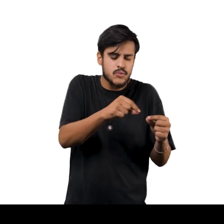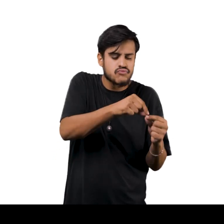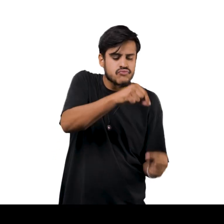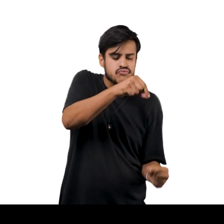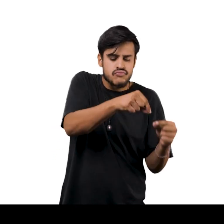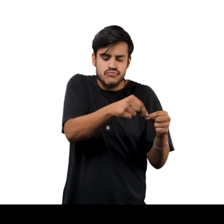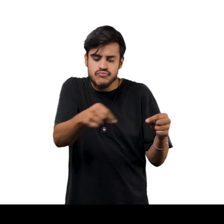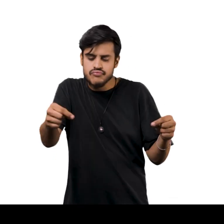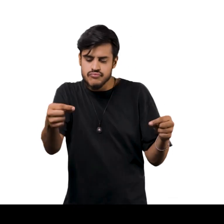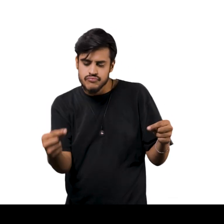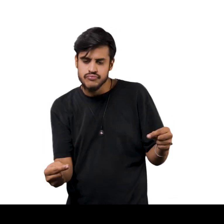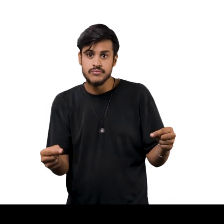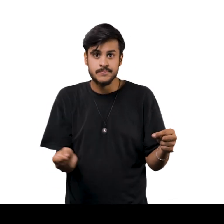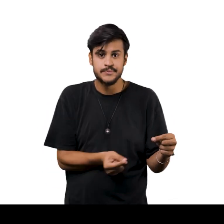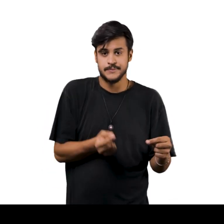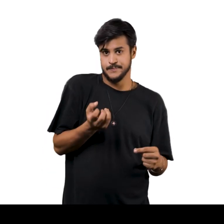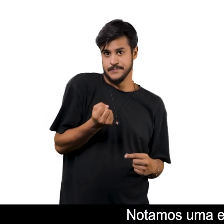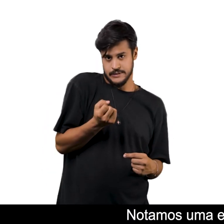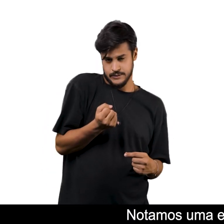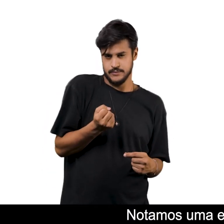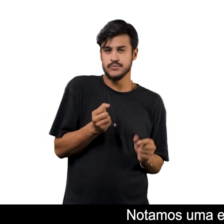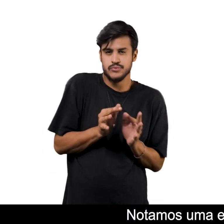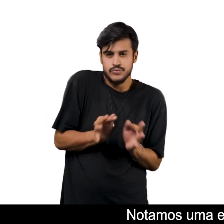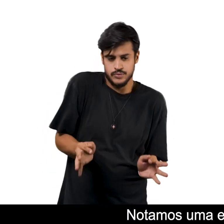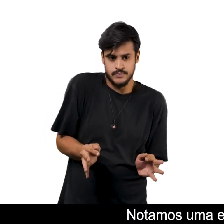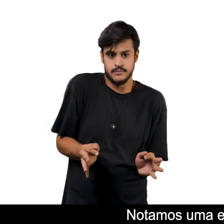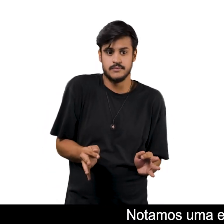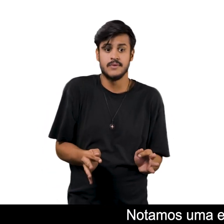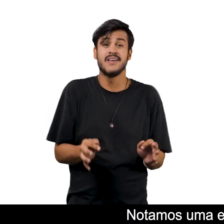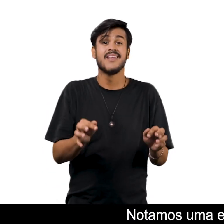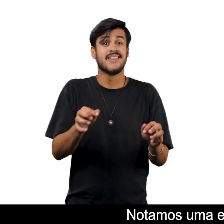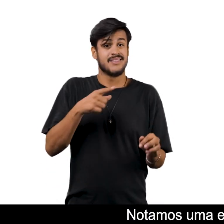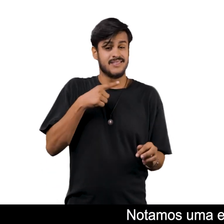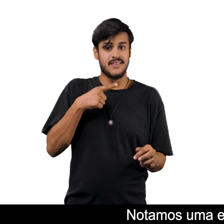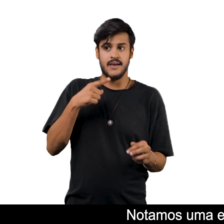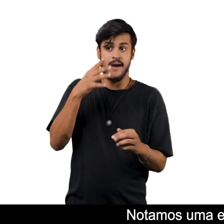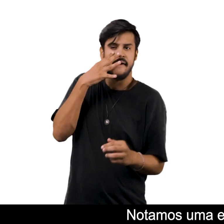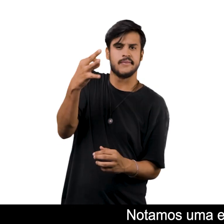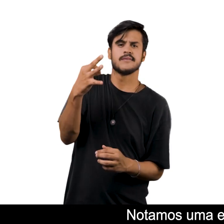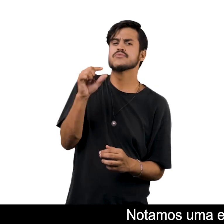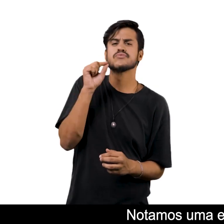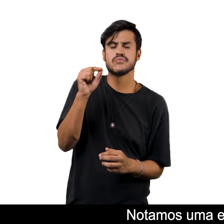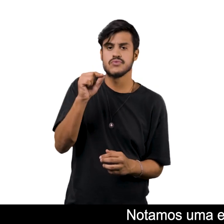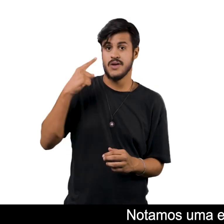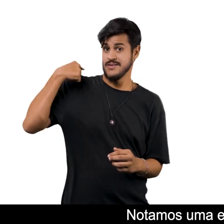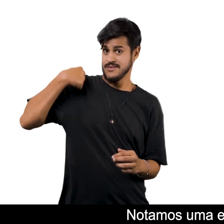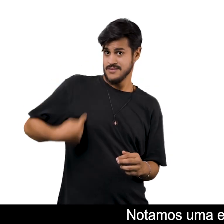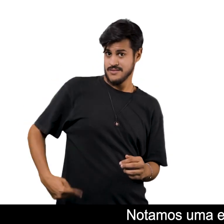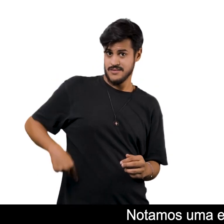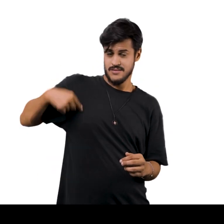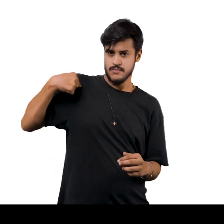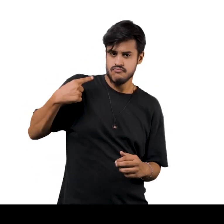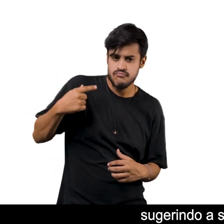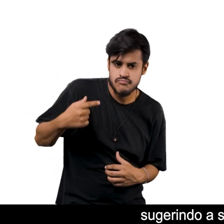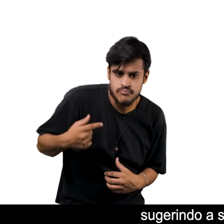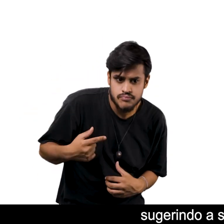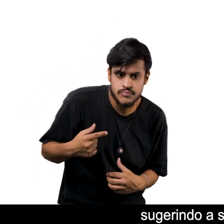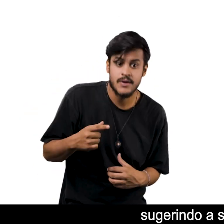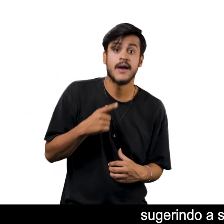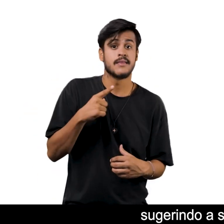sutilmente tracejada em branco Notamos uma especial atenção para a postura arqueada da figura